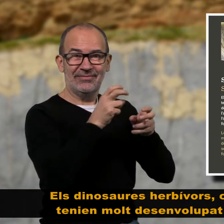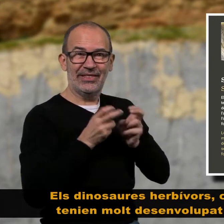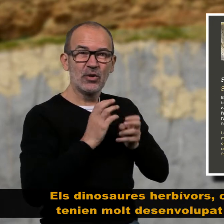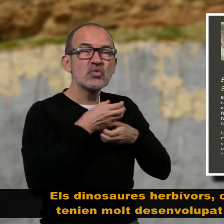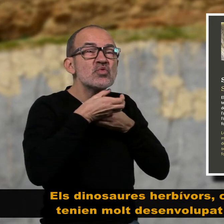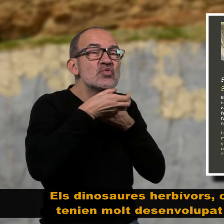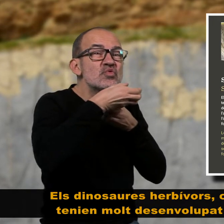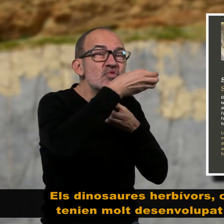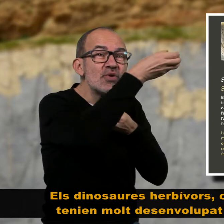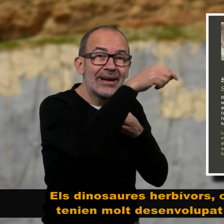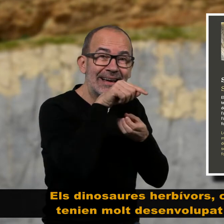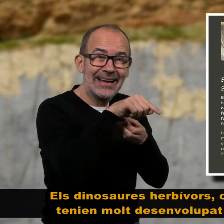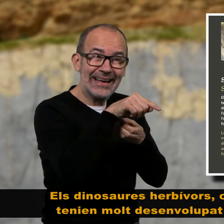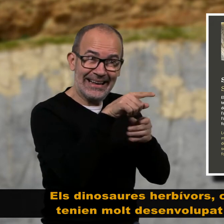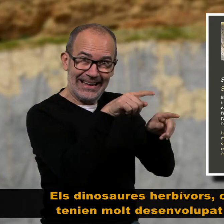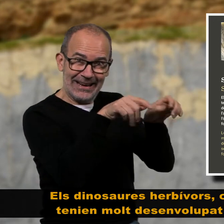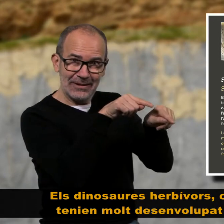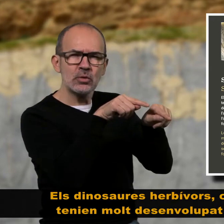'oïda per detectar la presència d'altres animals.